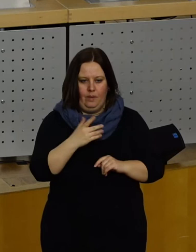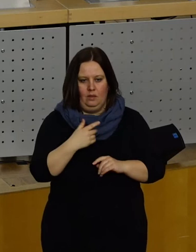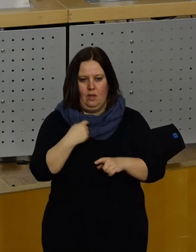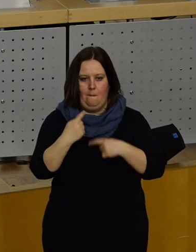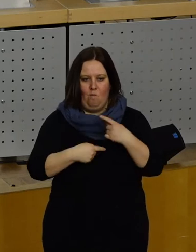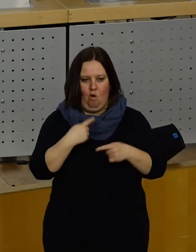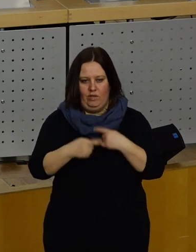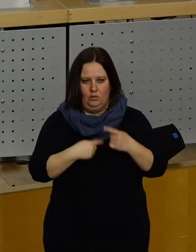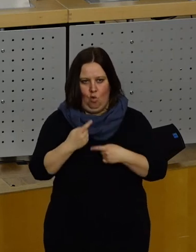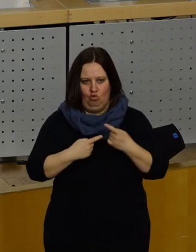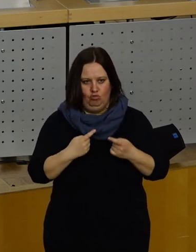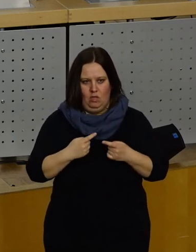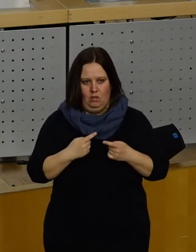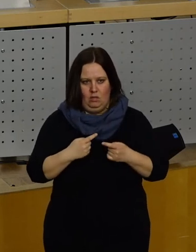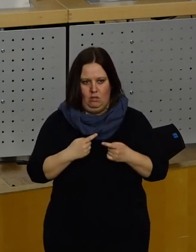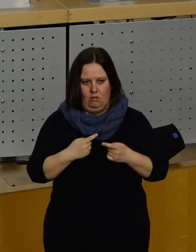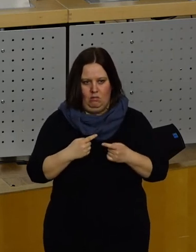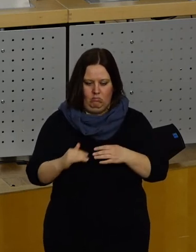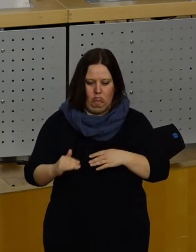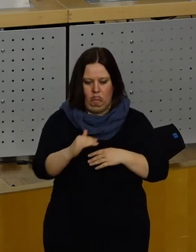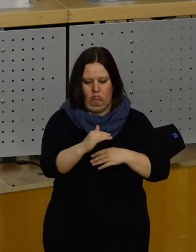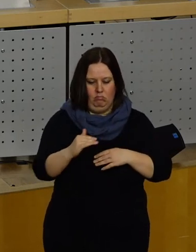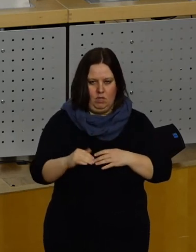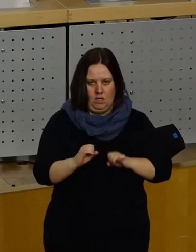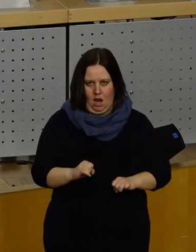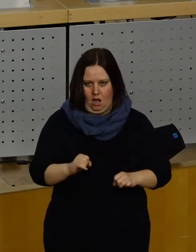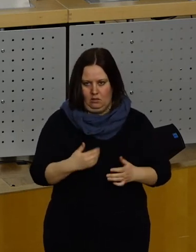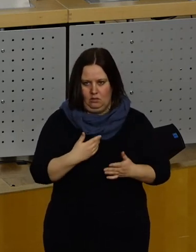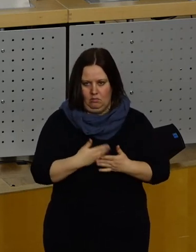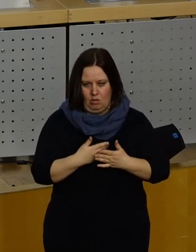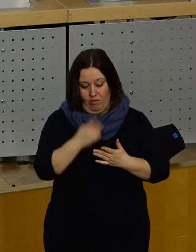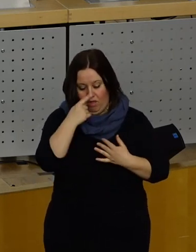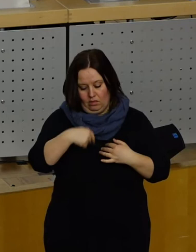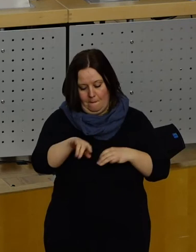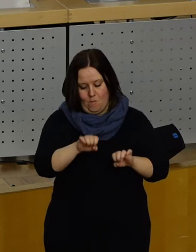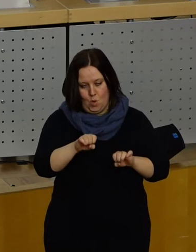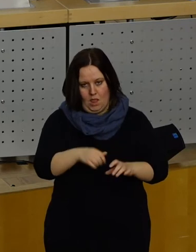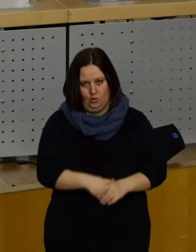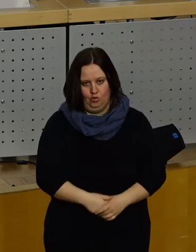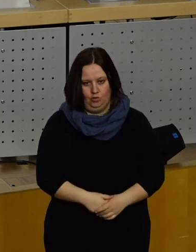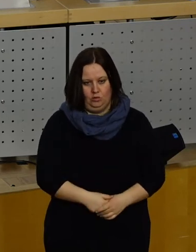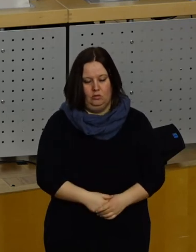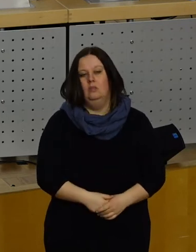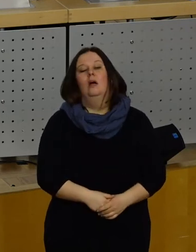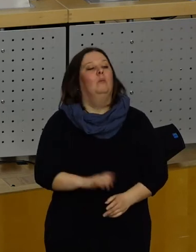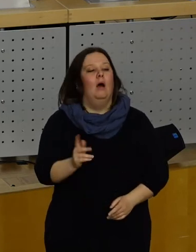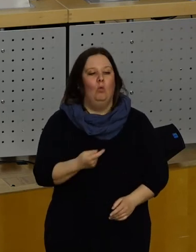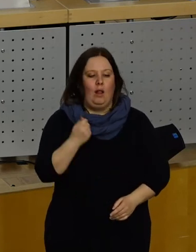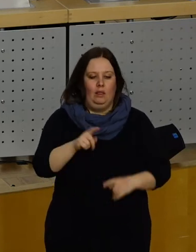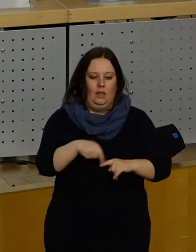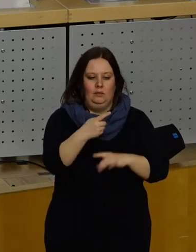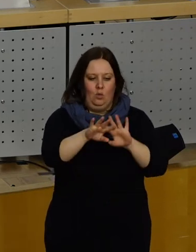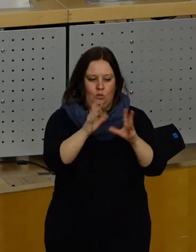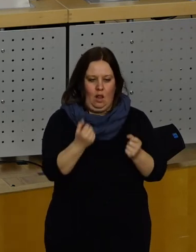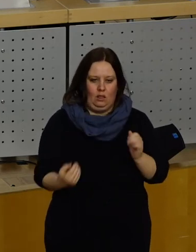Professorium sozusagen versehen werden, wenn das jetzt möglich ist. Dazu müssen wir das Geld auch im nächsten